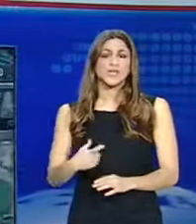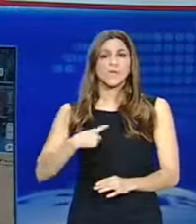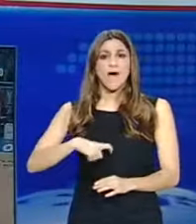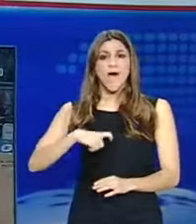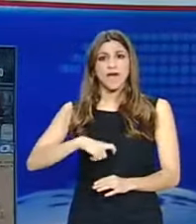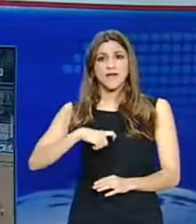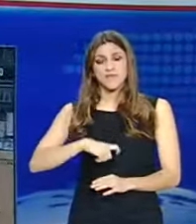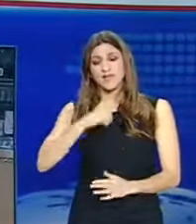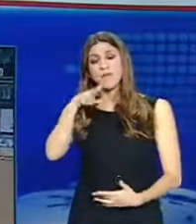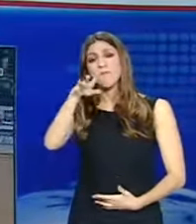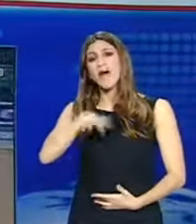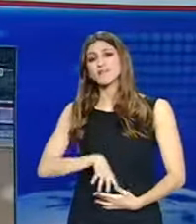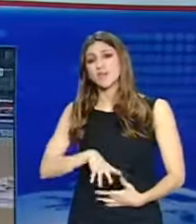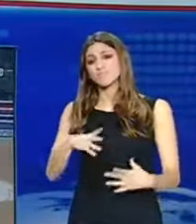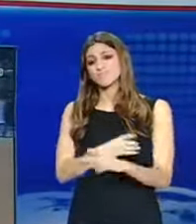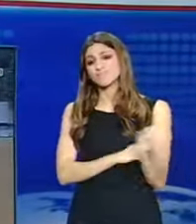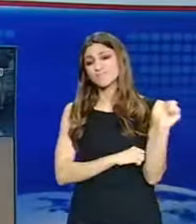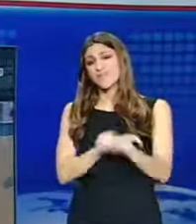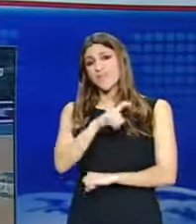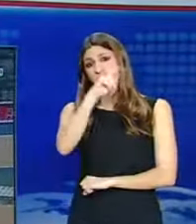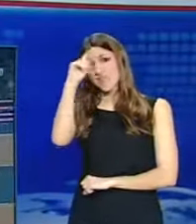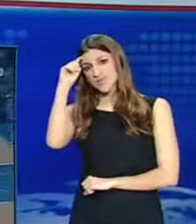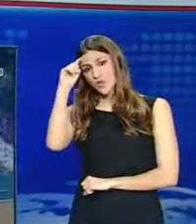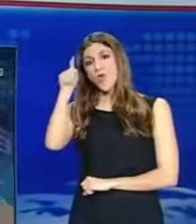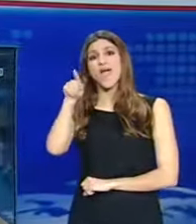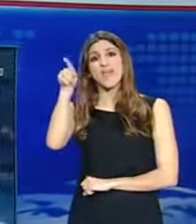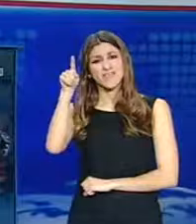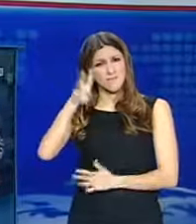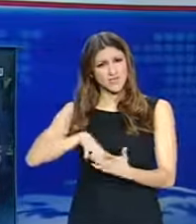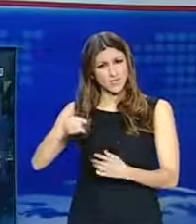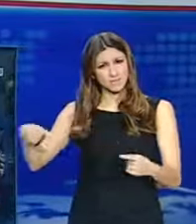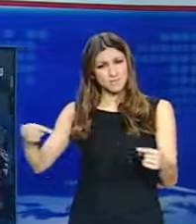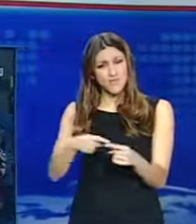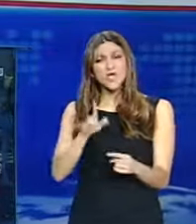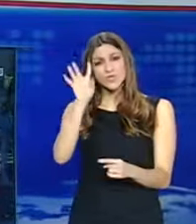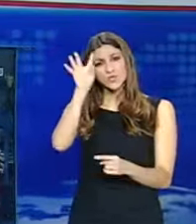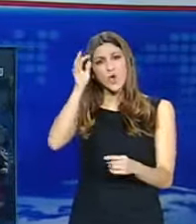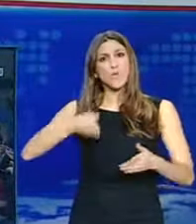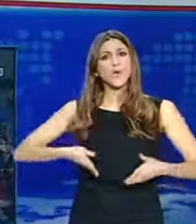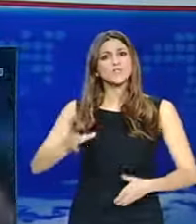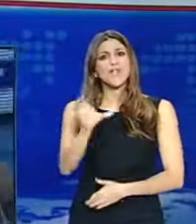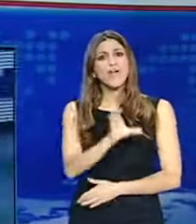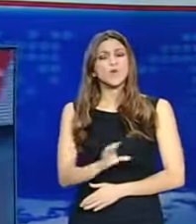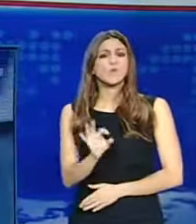να ξεπεράσουν το εμπόδιο της Μπαρτσελώνα με μειονέκτημα έδρας ώστε να προκριθούν στο Final Four της Ευρωλίγκα που θα διοξαχθεί φέτος στο Λονδίνο.